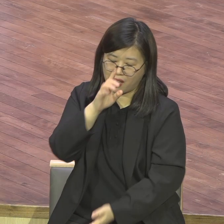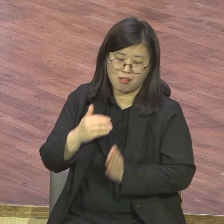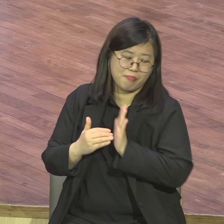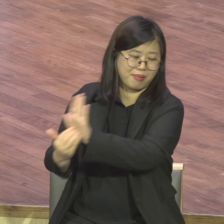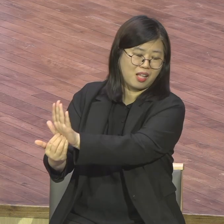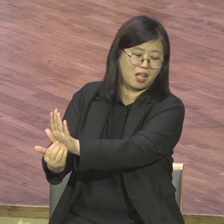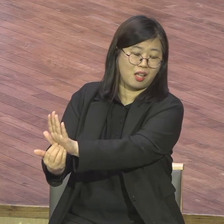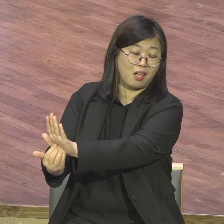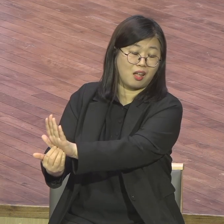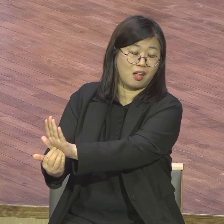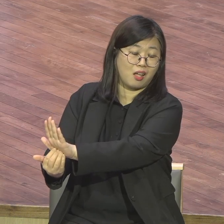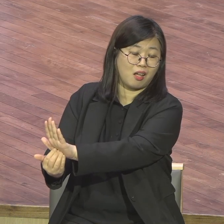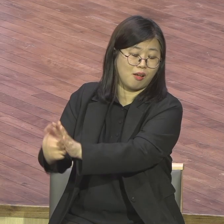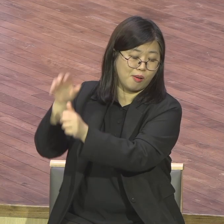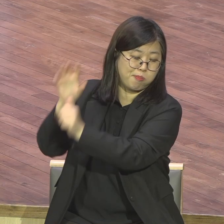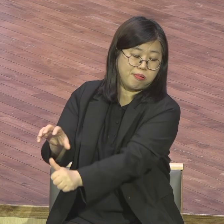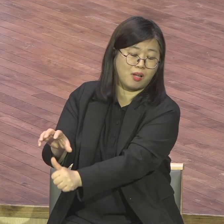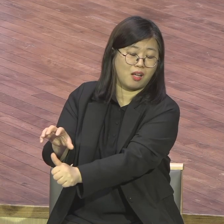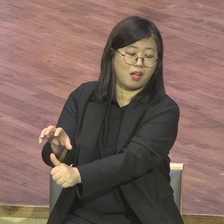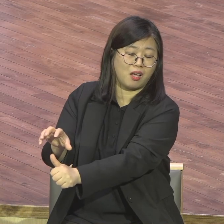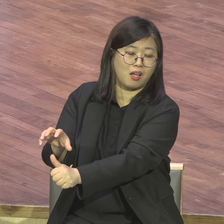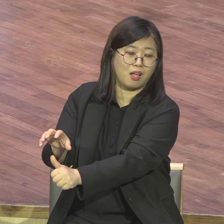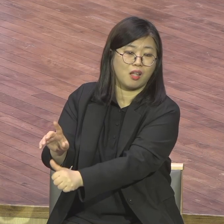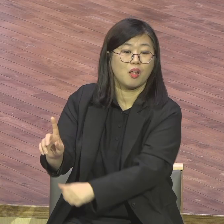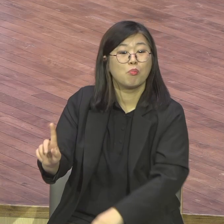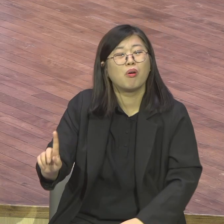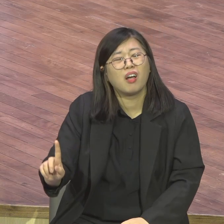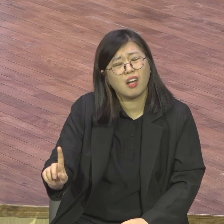그것도 달합방하는 교회 아시겠어요